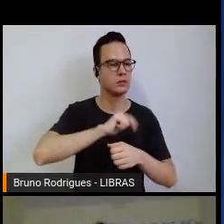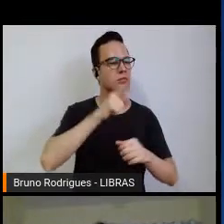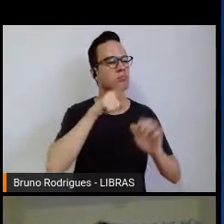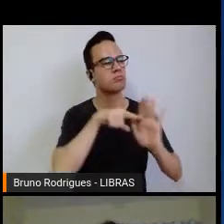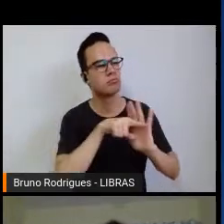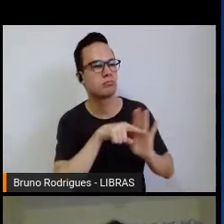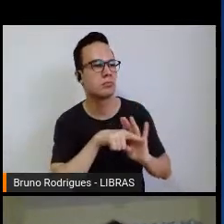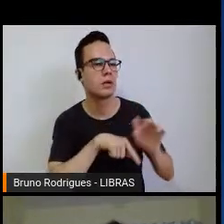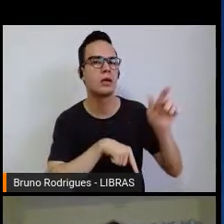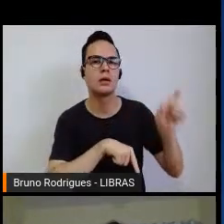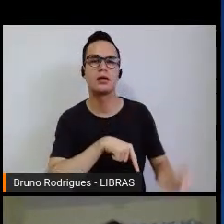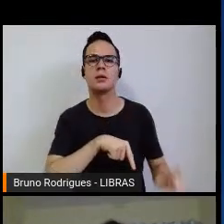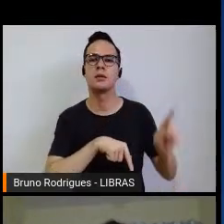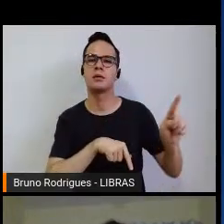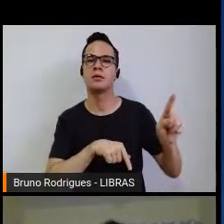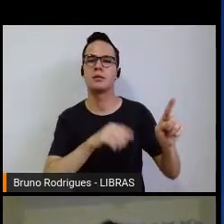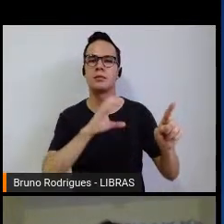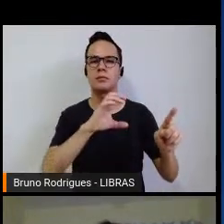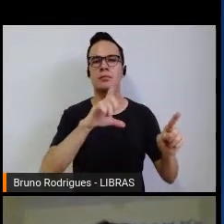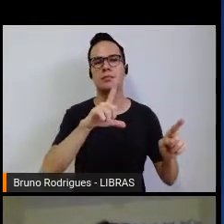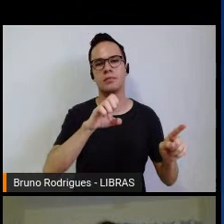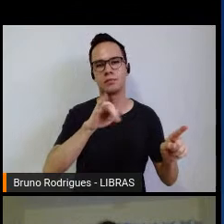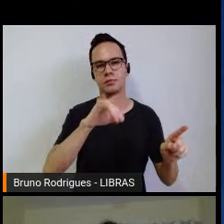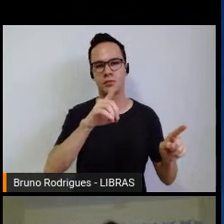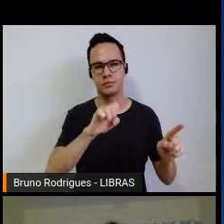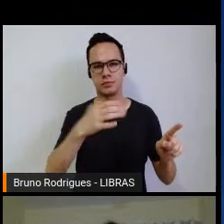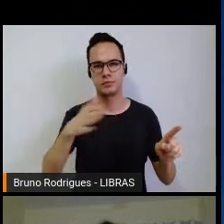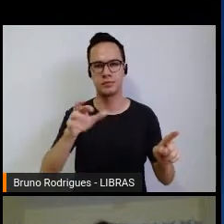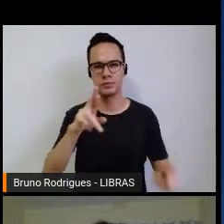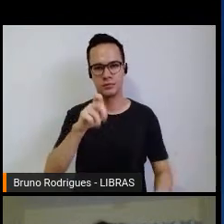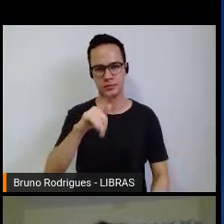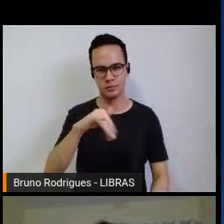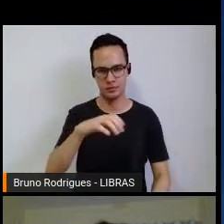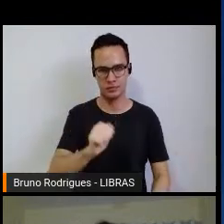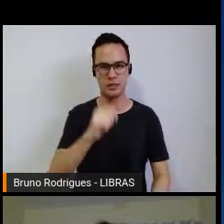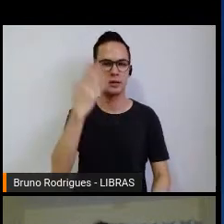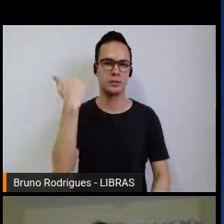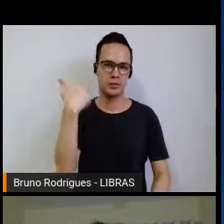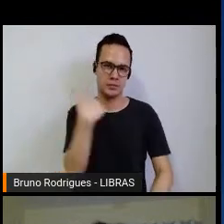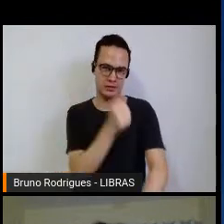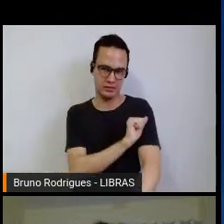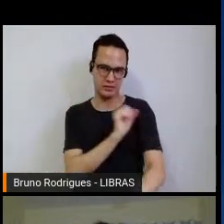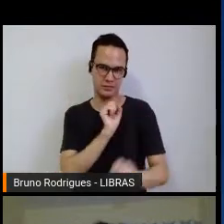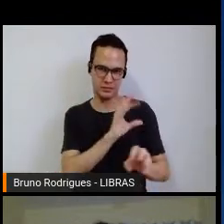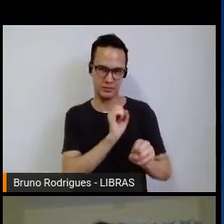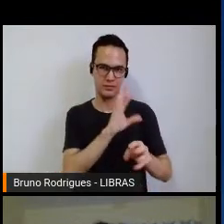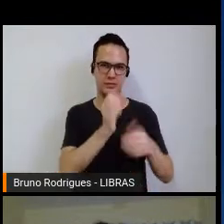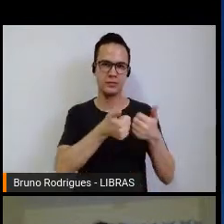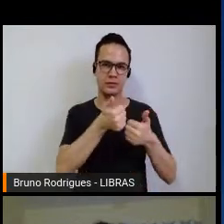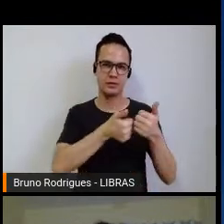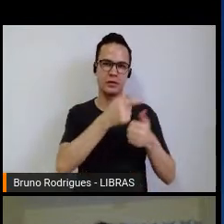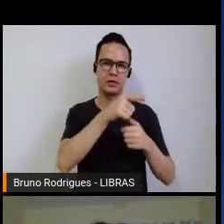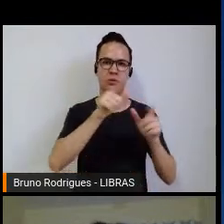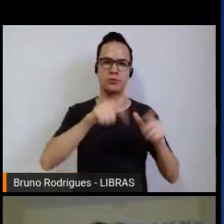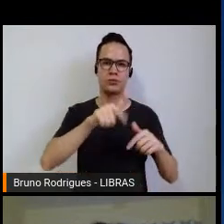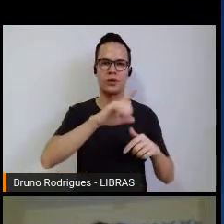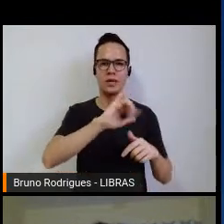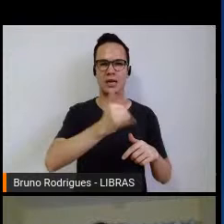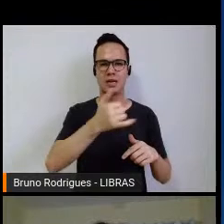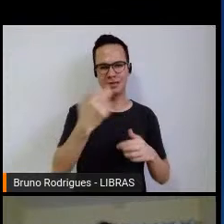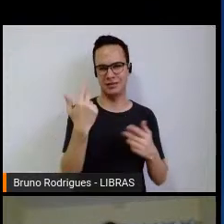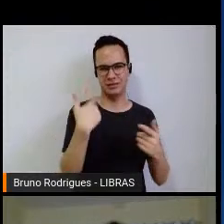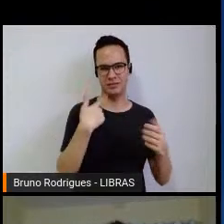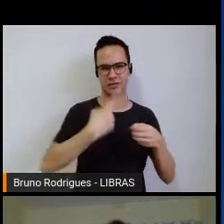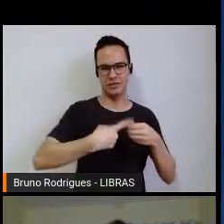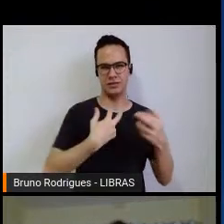duas pessoas. Uma era a Cleide Regina Araújo, que foi uma ex-aluna minha, que jogou futebol na cidade de GQE nos anos 80,